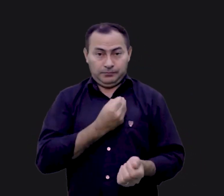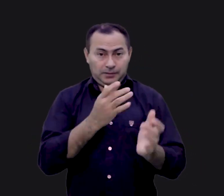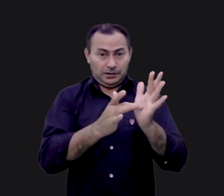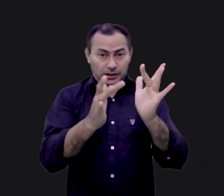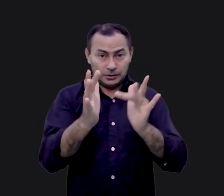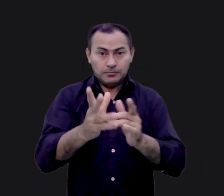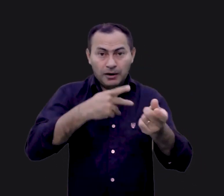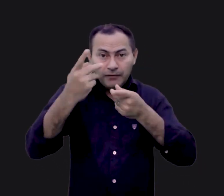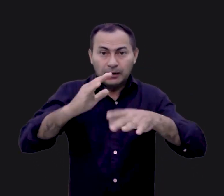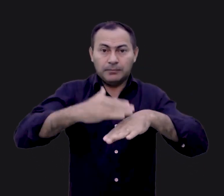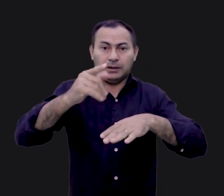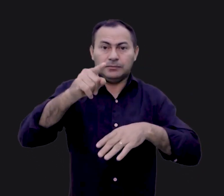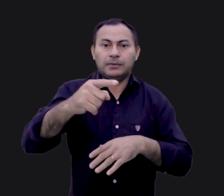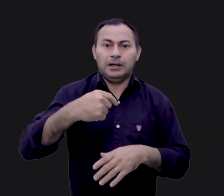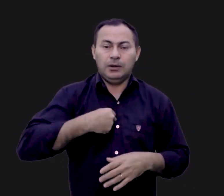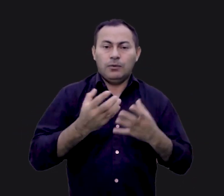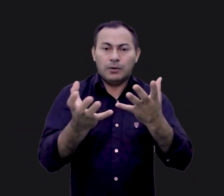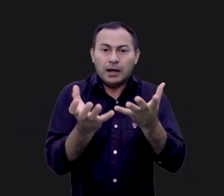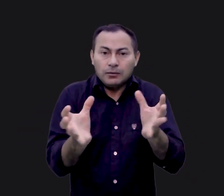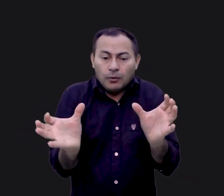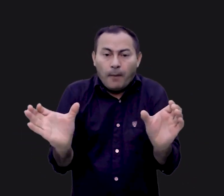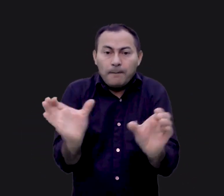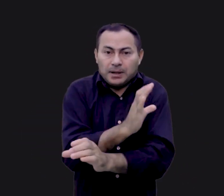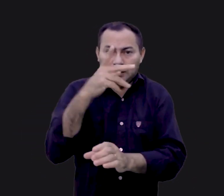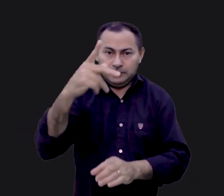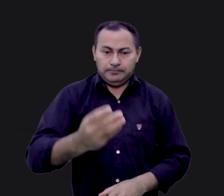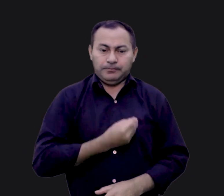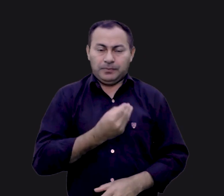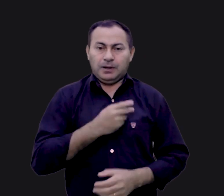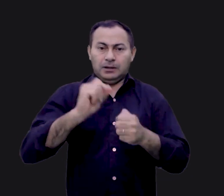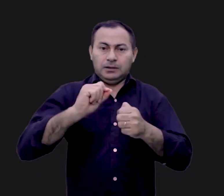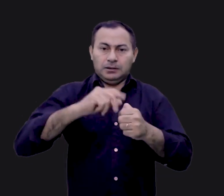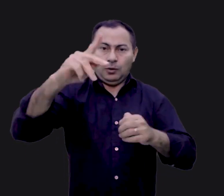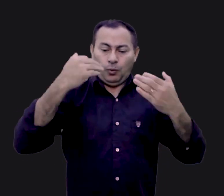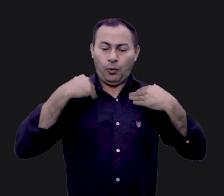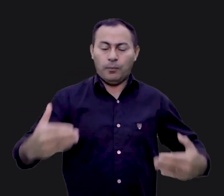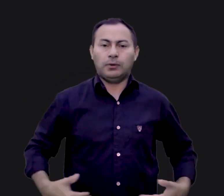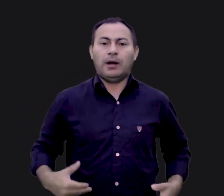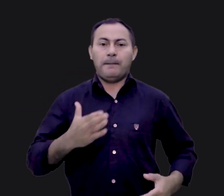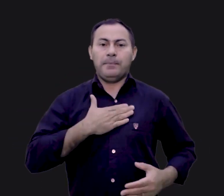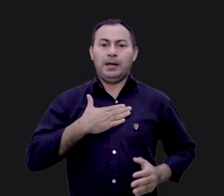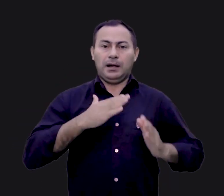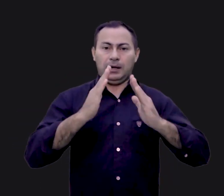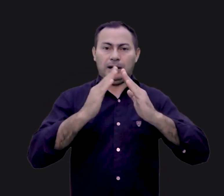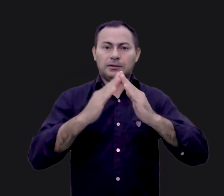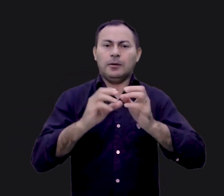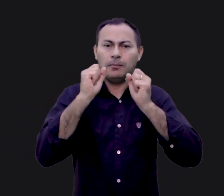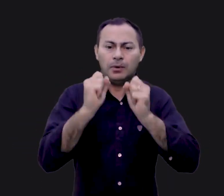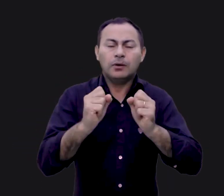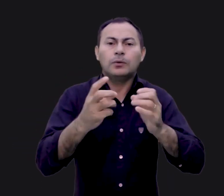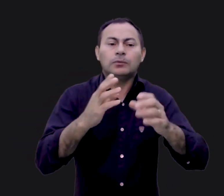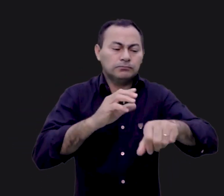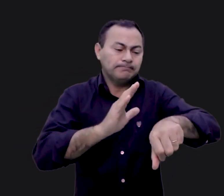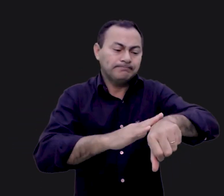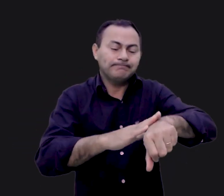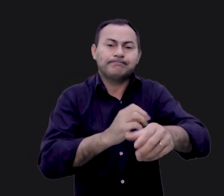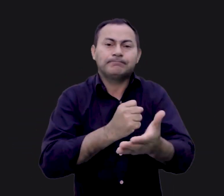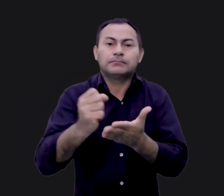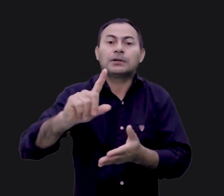Jesus diz mais para você. Eu quero completar a sua vida e fazer de seu corpo o meu tabernáculo. Nosso tempo hoje já se foi. No